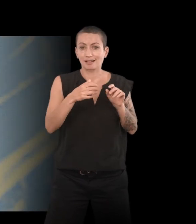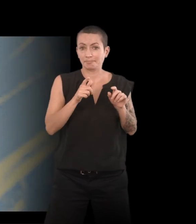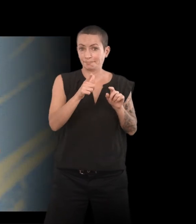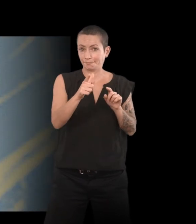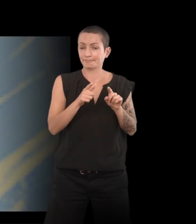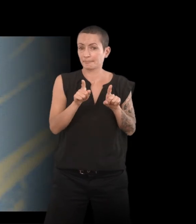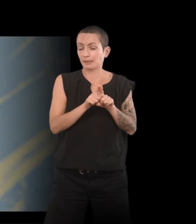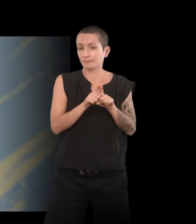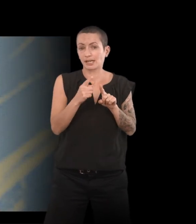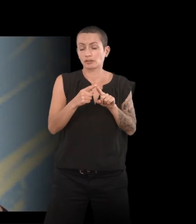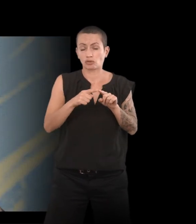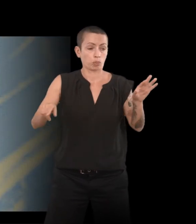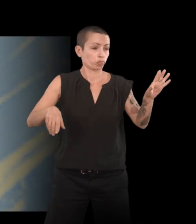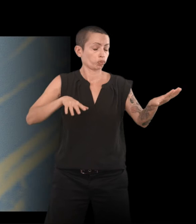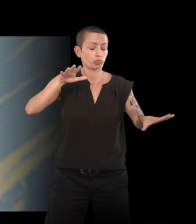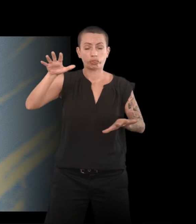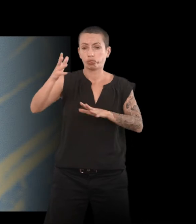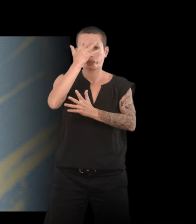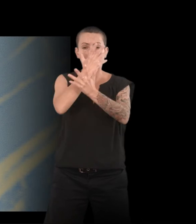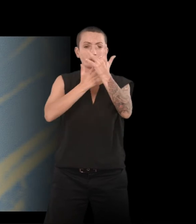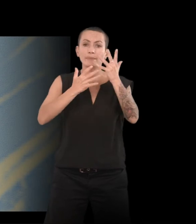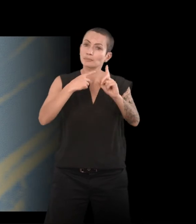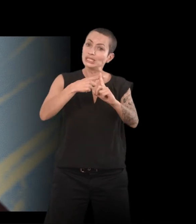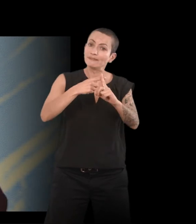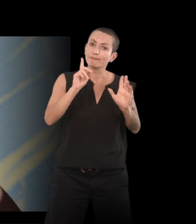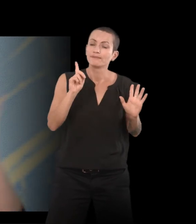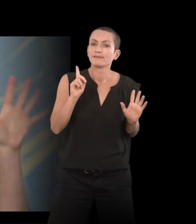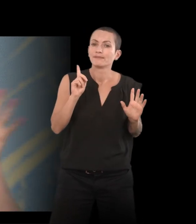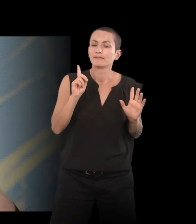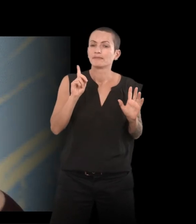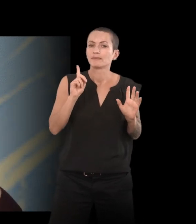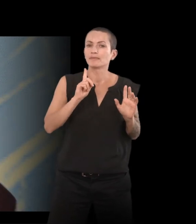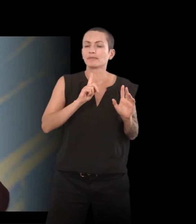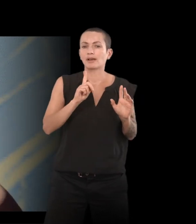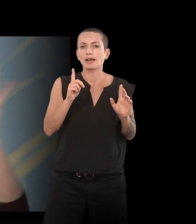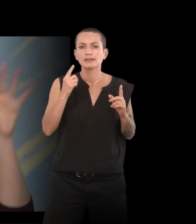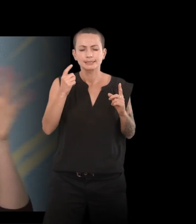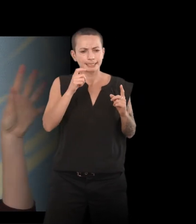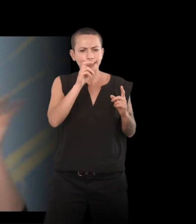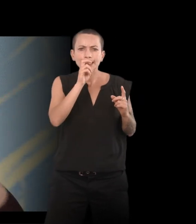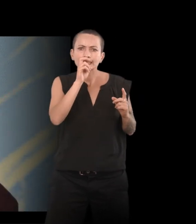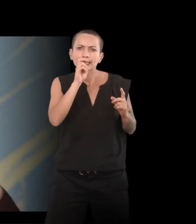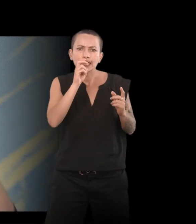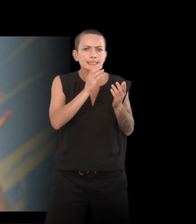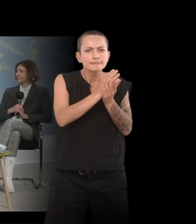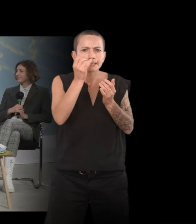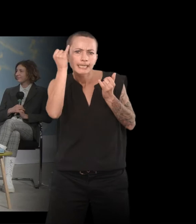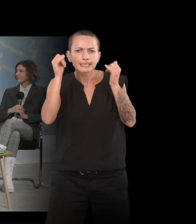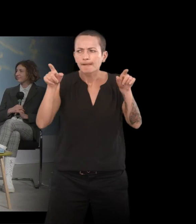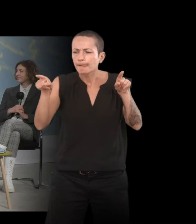de l'ordre du désordre, un peu, mais positivement, où on est en train toujours de chercher des pistes à droite et à gauche, et on n